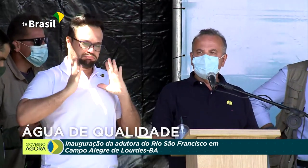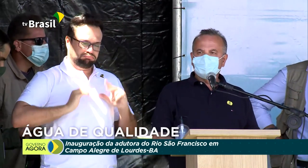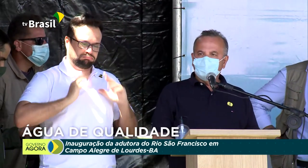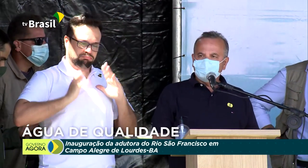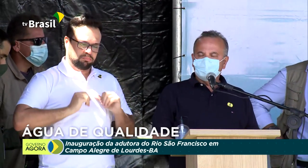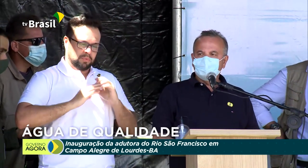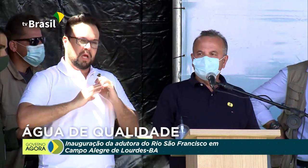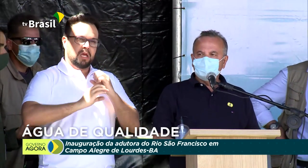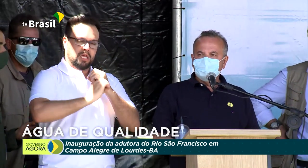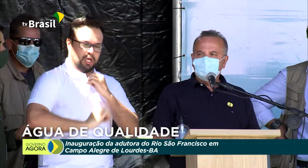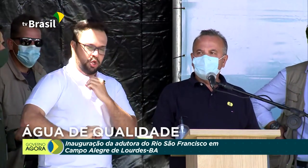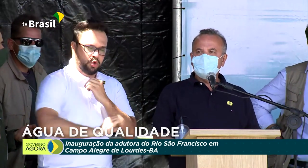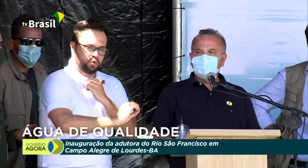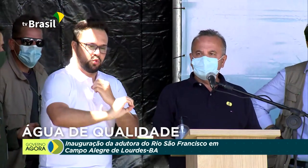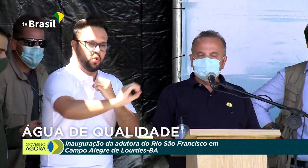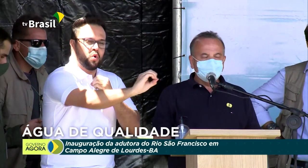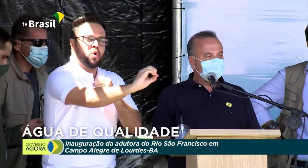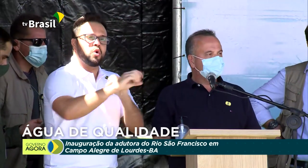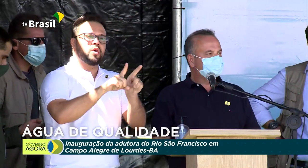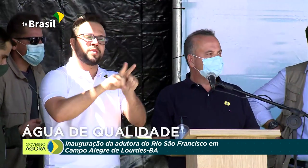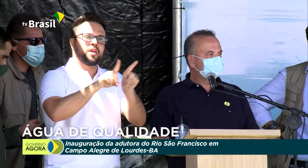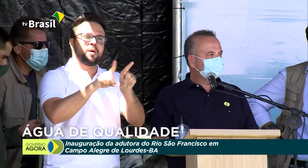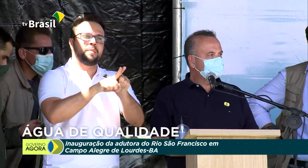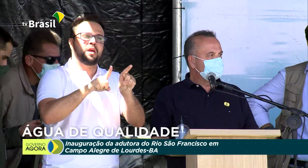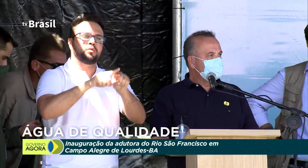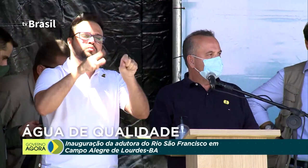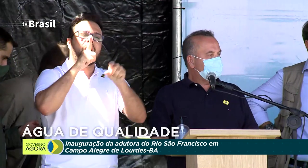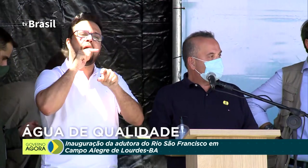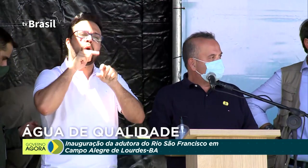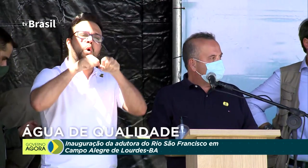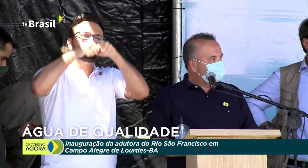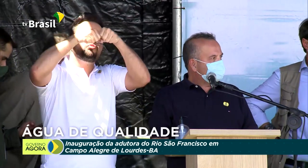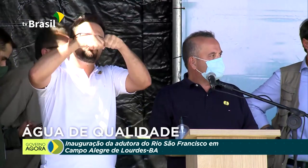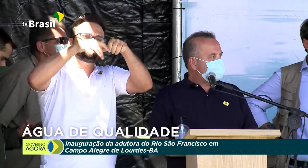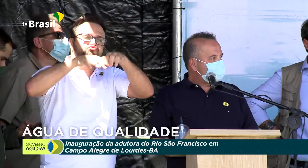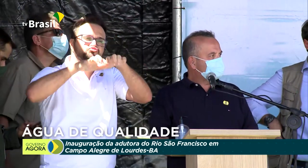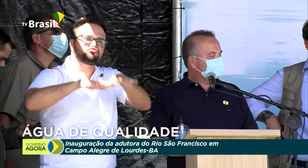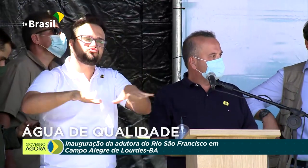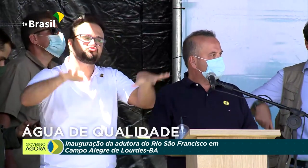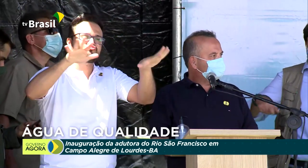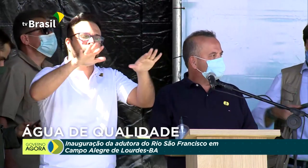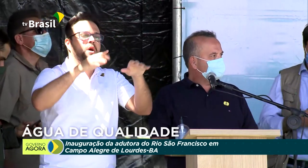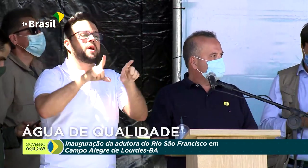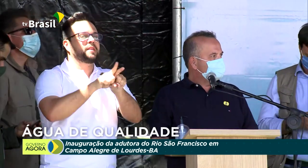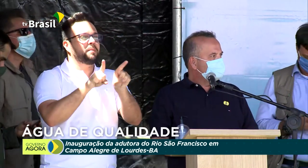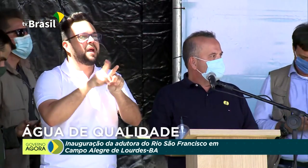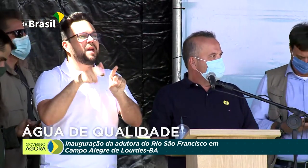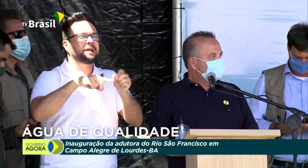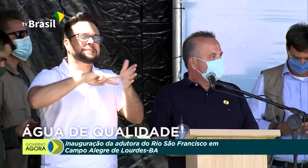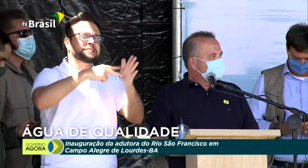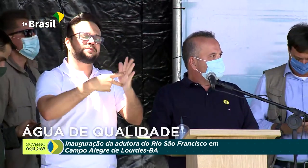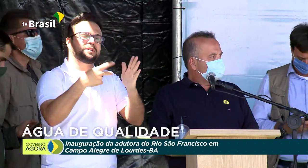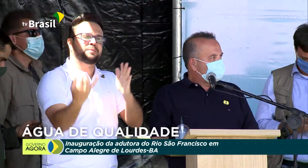pelo esgoto, pela irrigação, pela vida que a água significa,